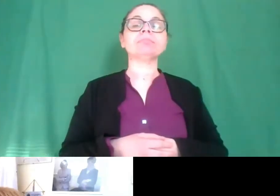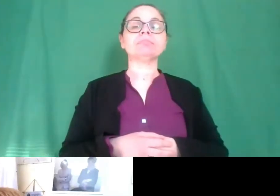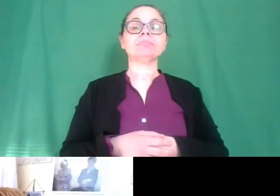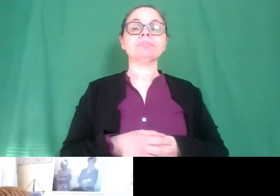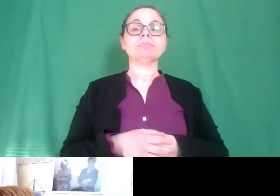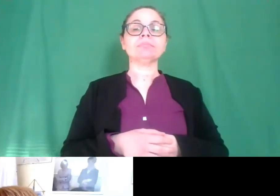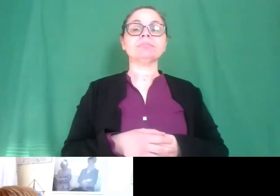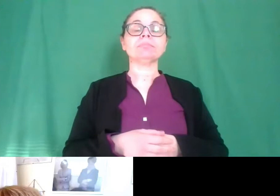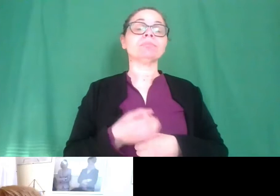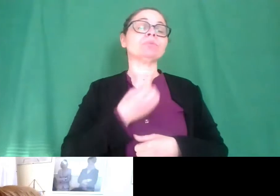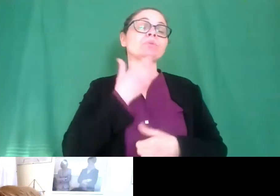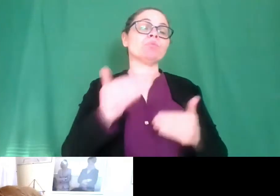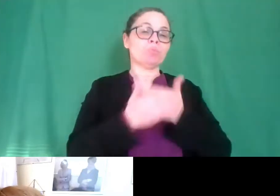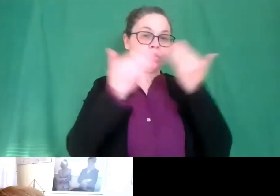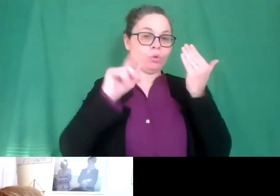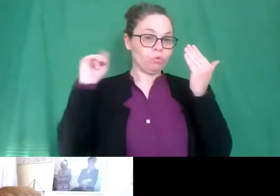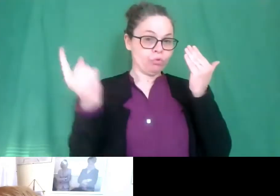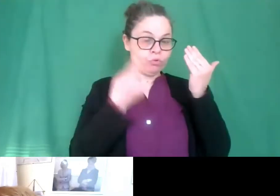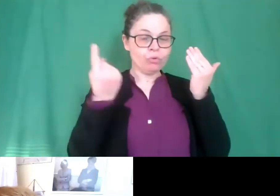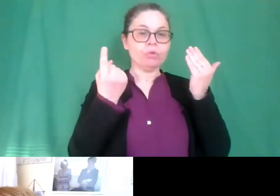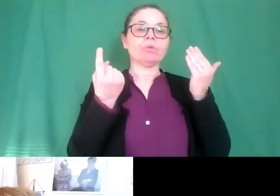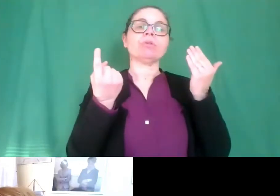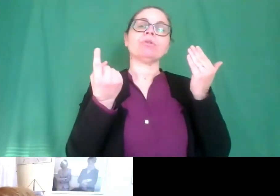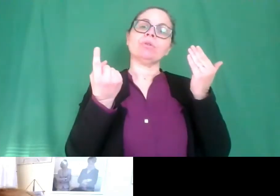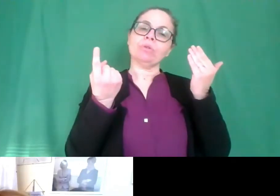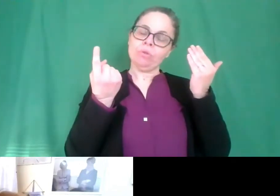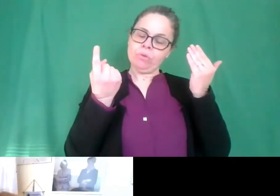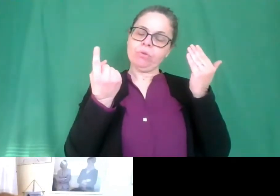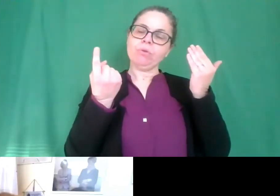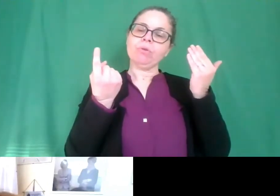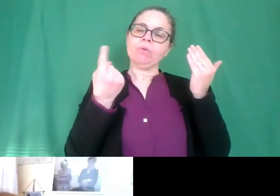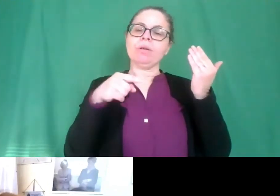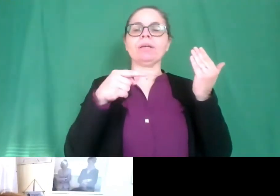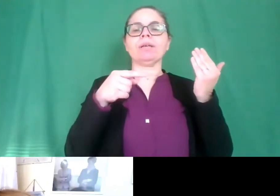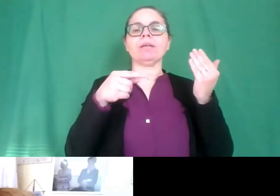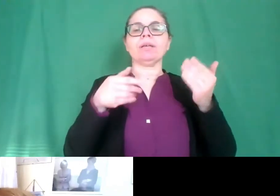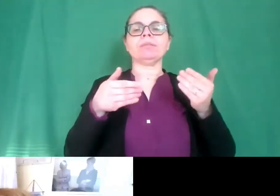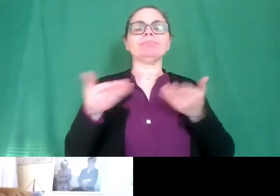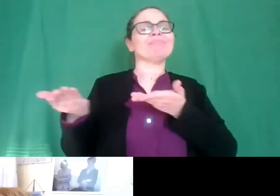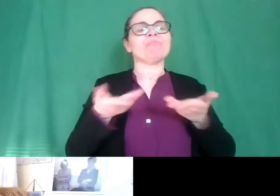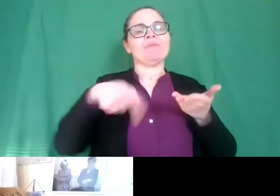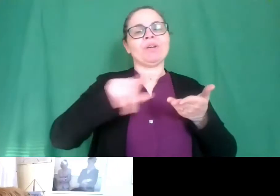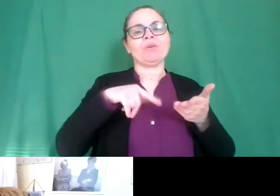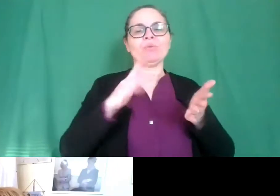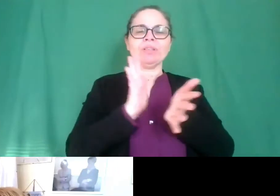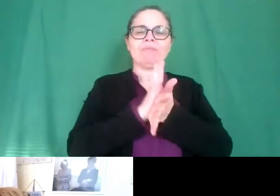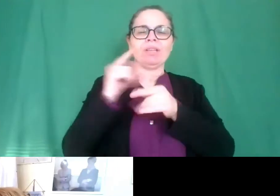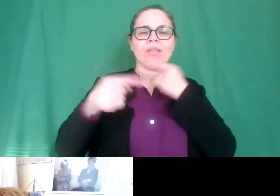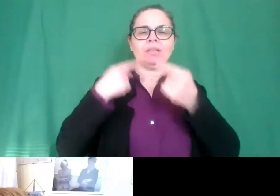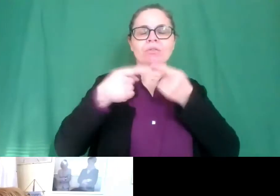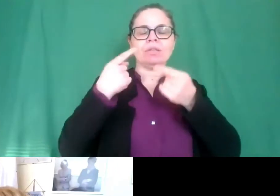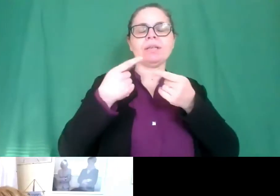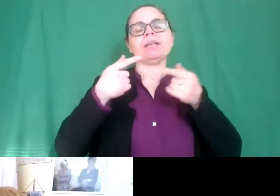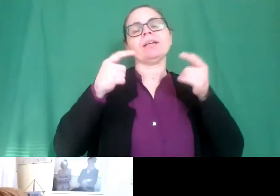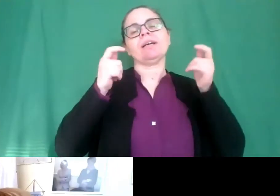e benvenuti alla nostra tradizionale festa di san francesco di sales devo dire che